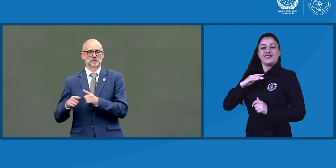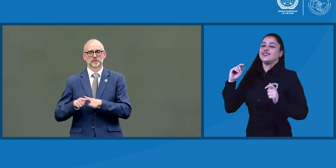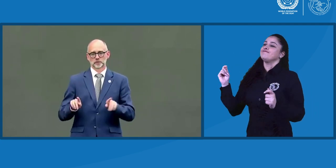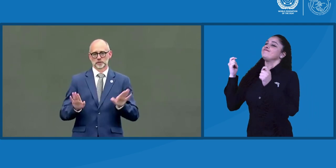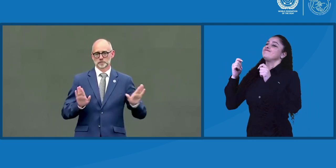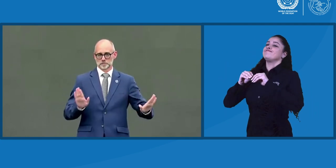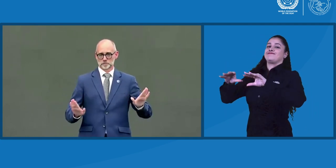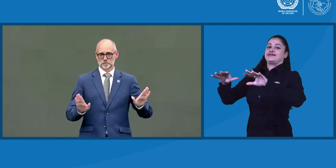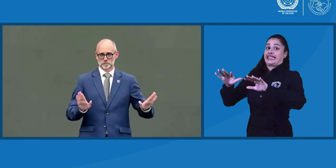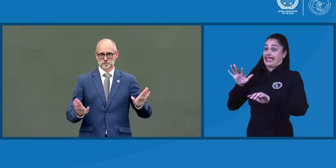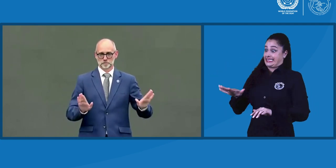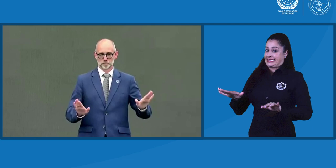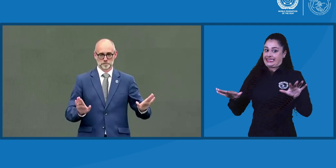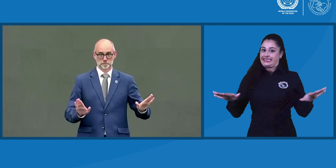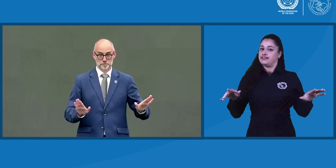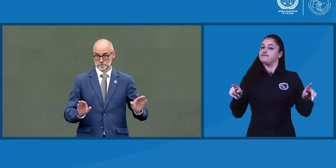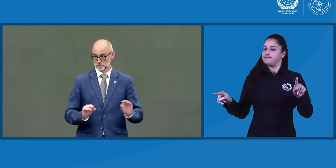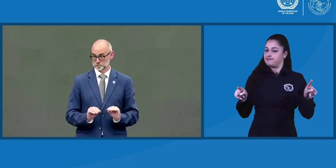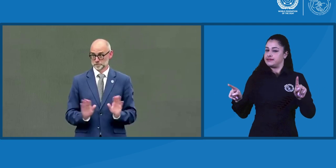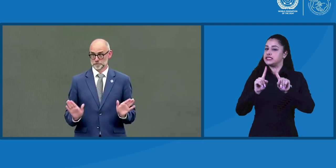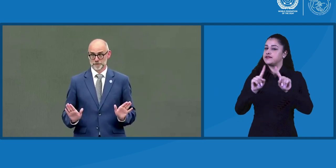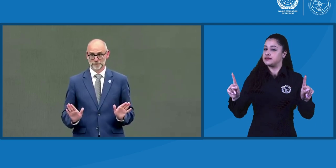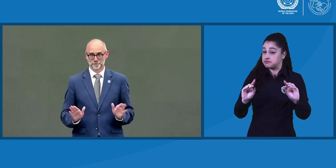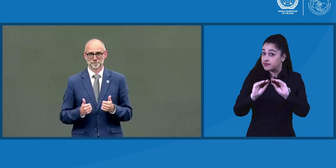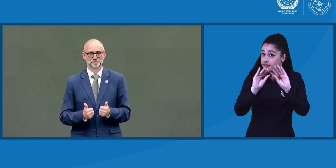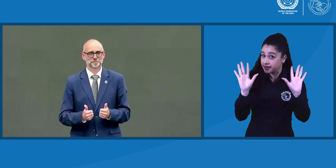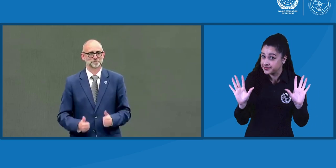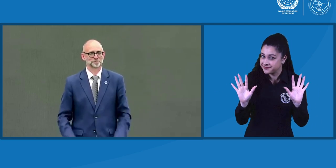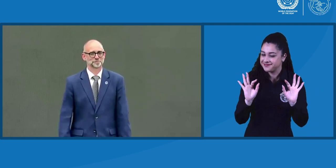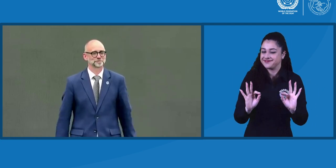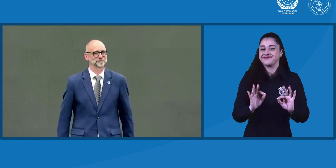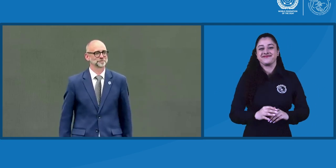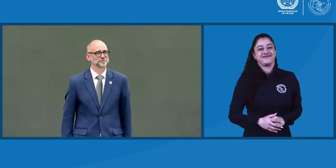desde el corazón y difundirla. Debe quedar claro que el logo y la bandera son diferentes.